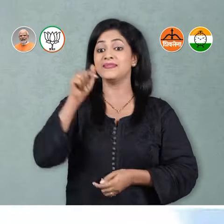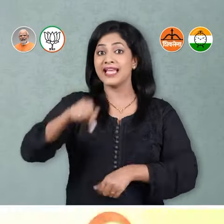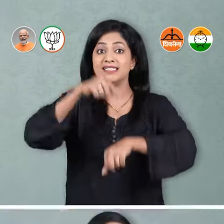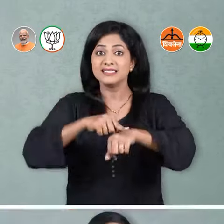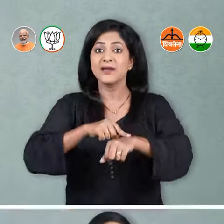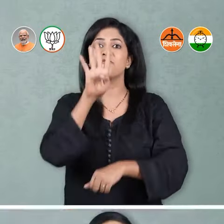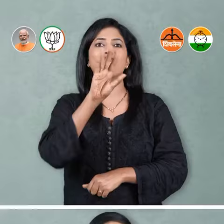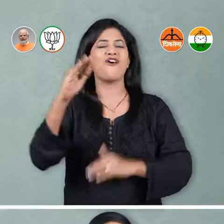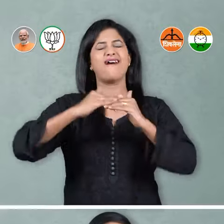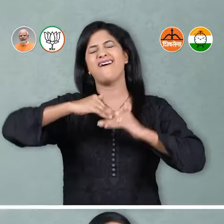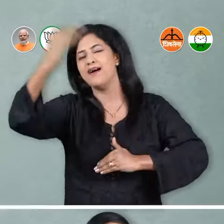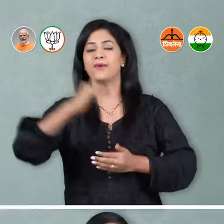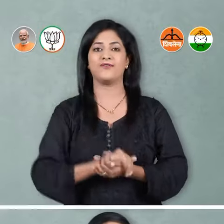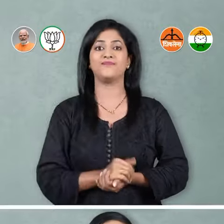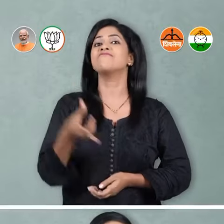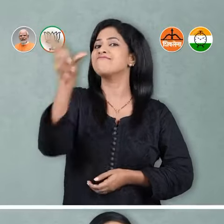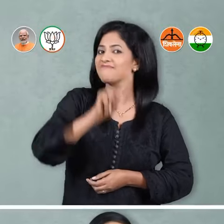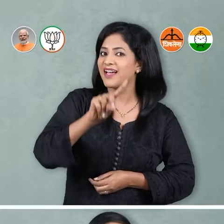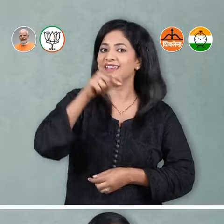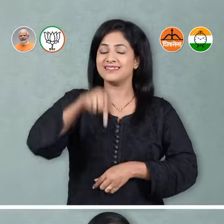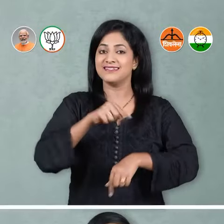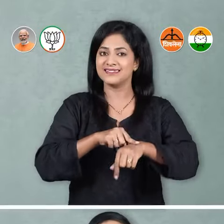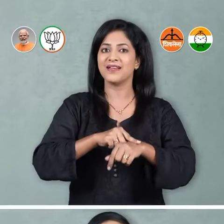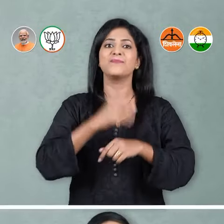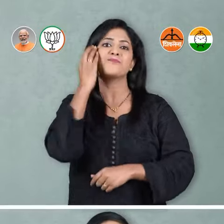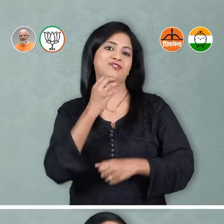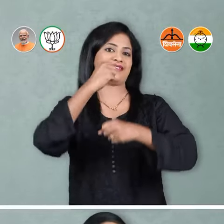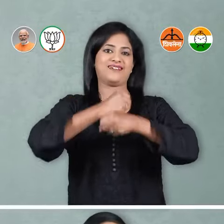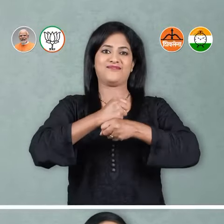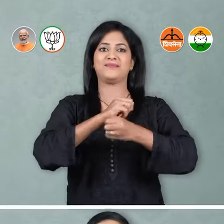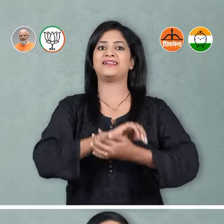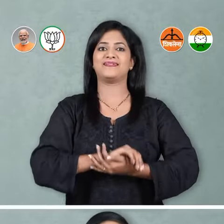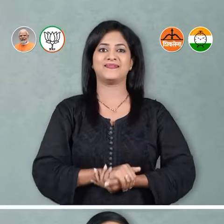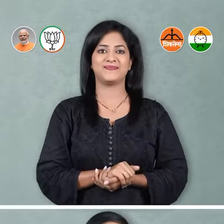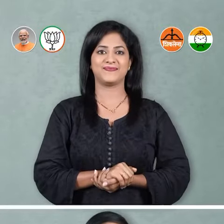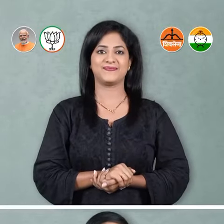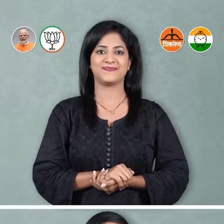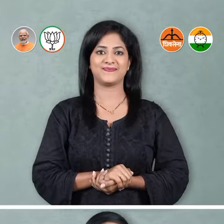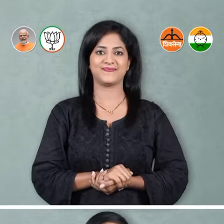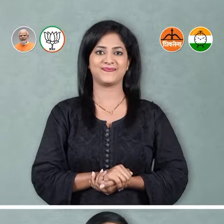अब की बार 400 पार पुनहा एकदा मोदी सरकार